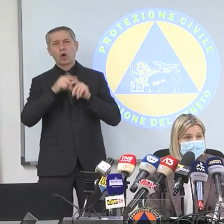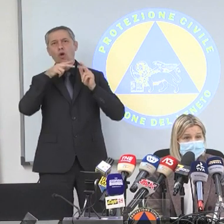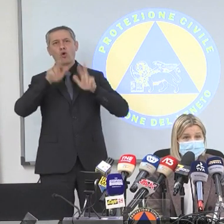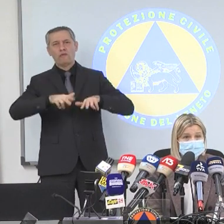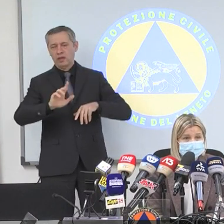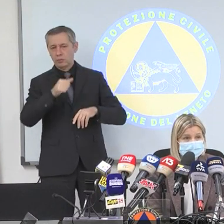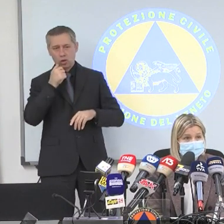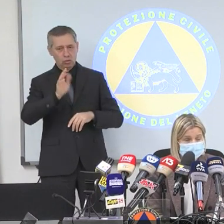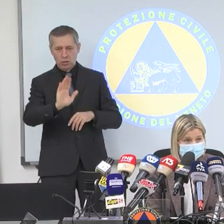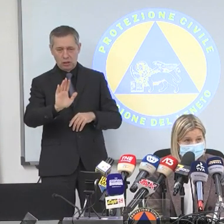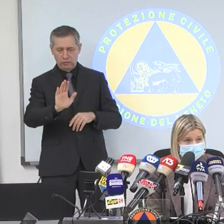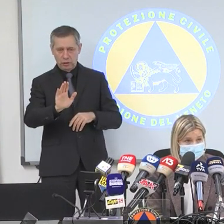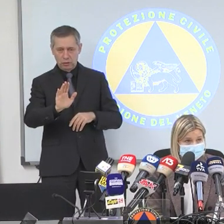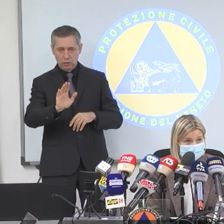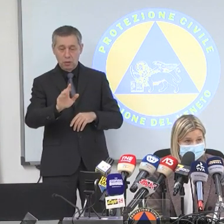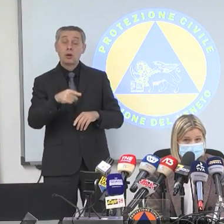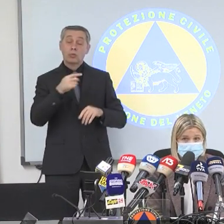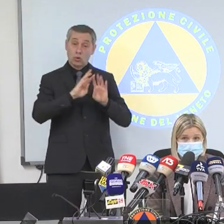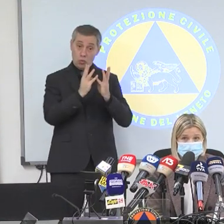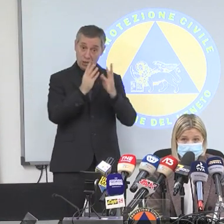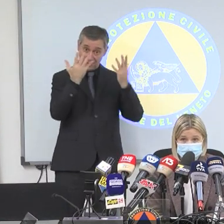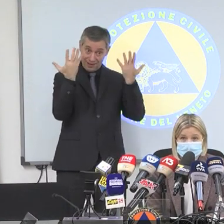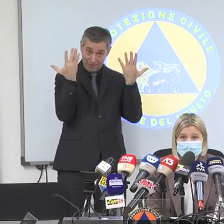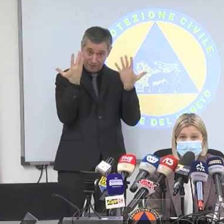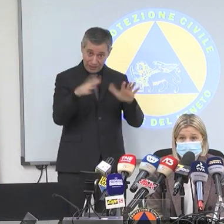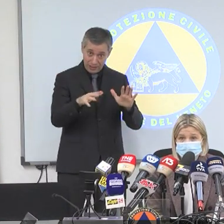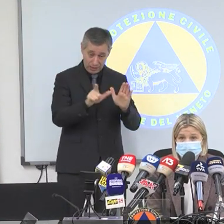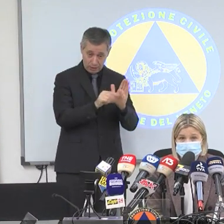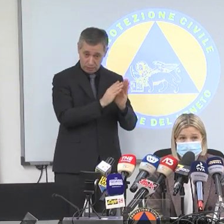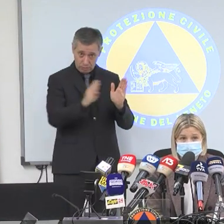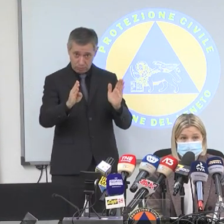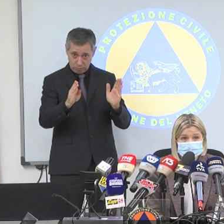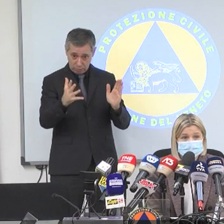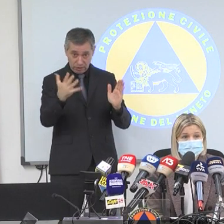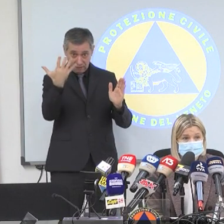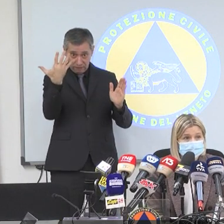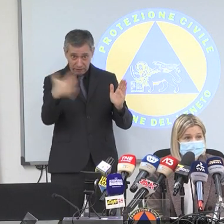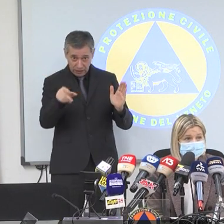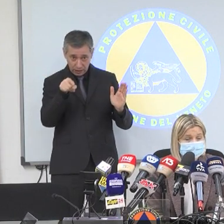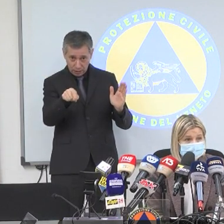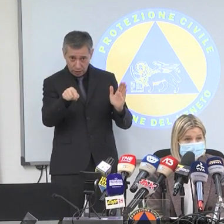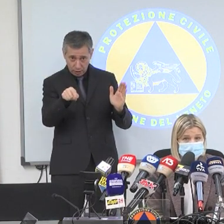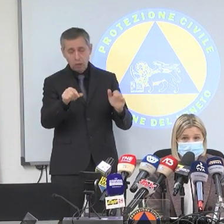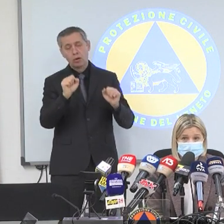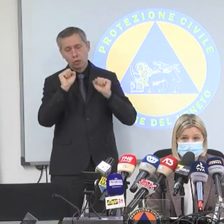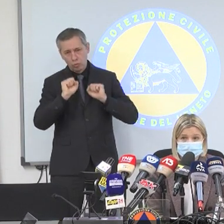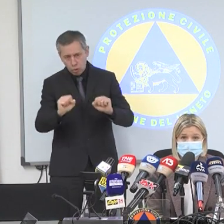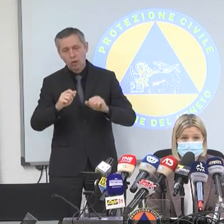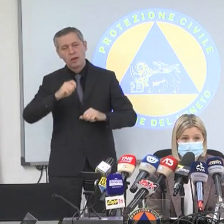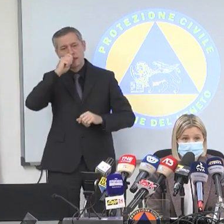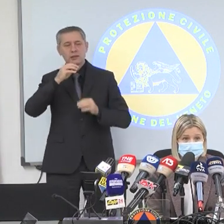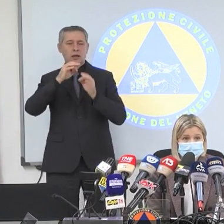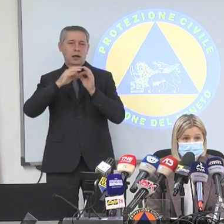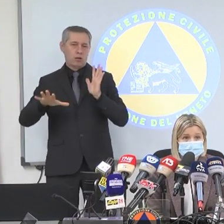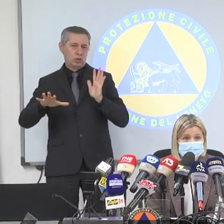E anche il fine quarantena viene declamato con il test rapido